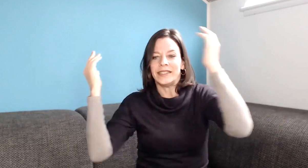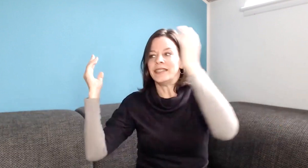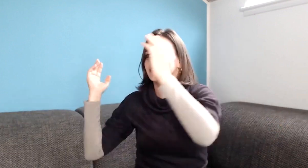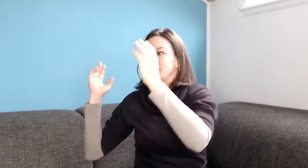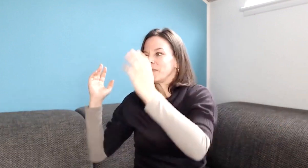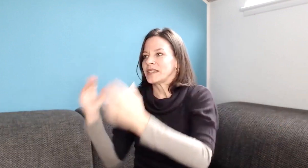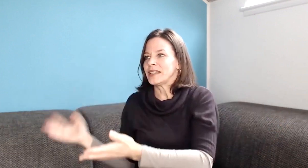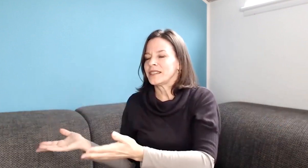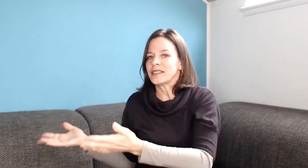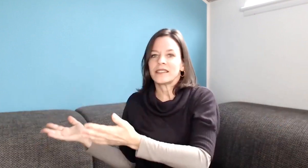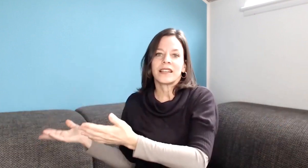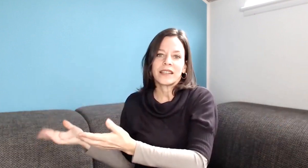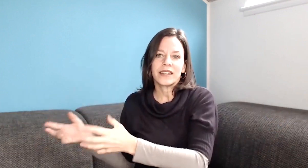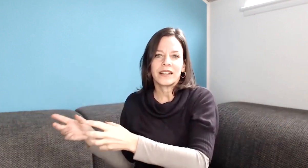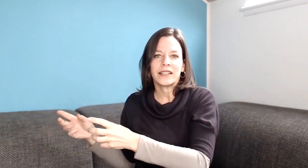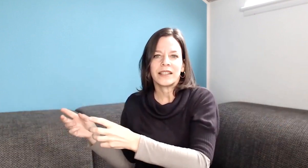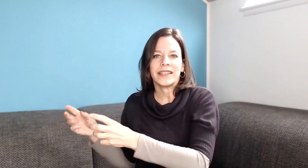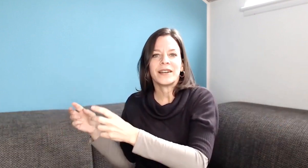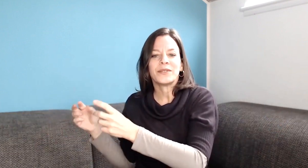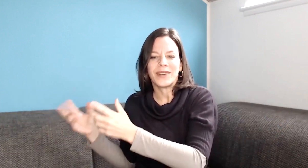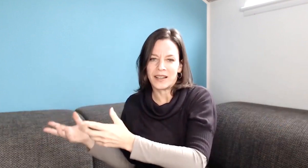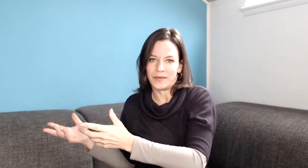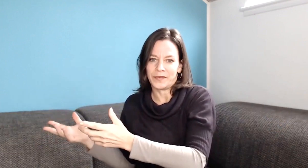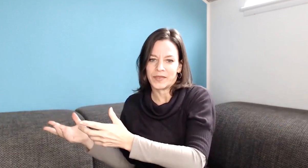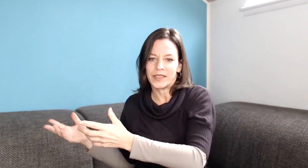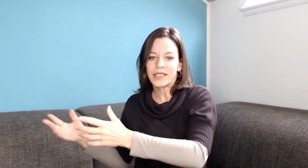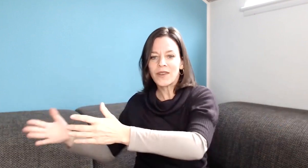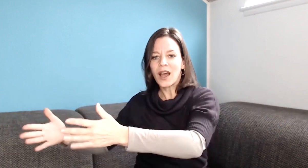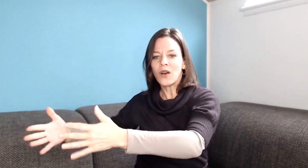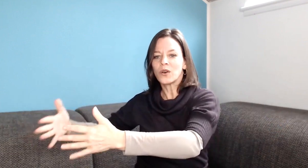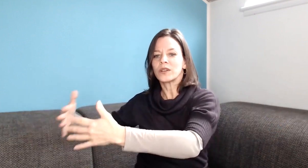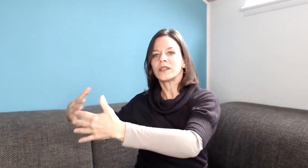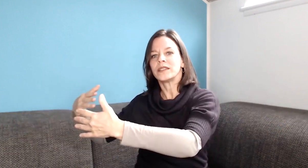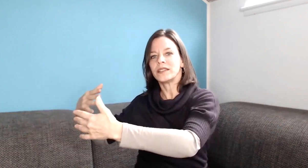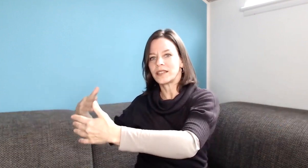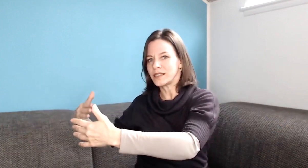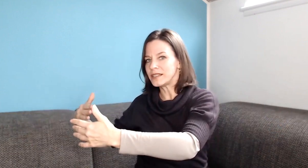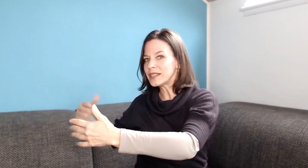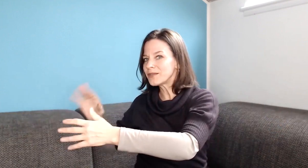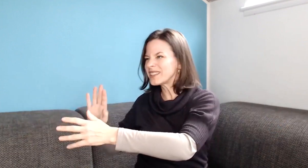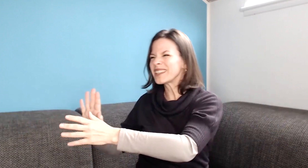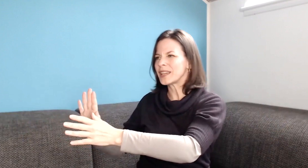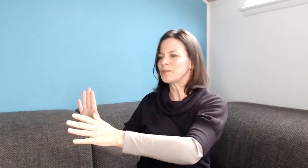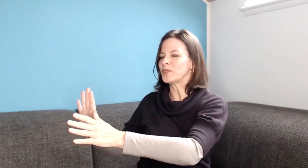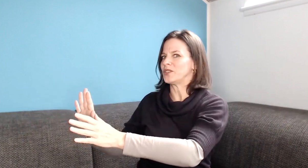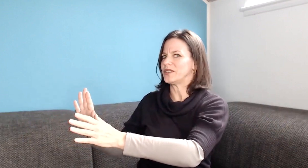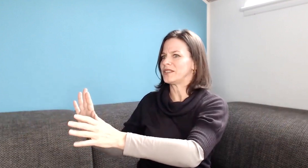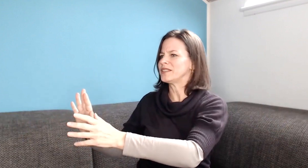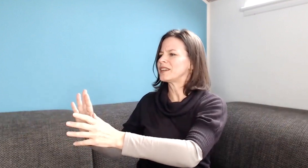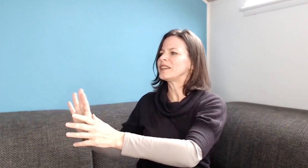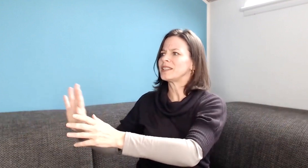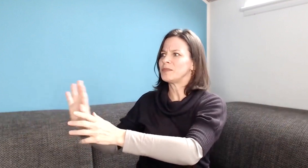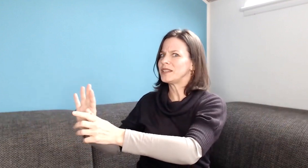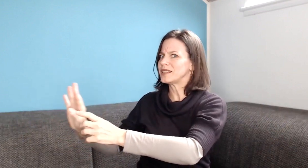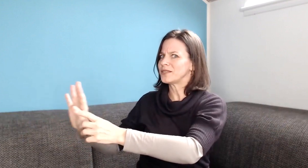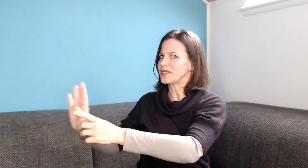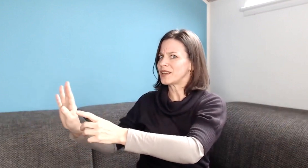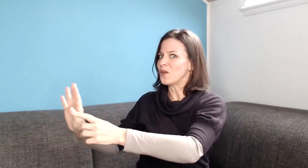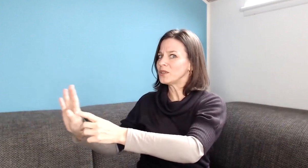Die 6 ist in der Regel eher warm. Sie ist zwar auch distanziert, weil sie ja skeptisch ist. Kann ich demjenigen jetzt vertrauen,